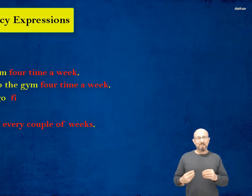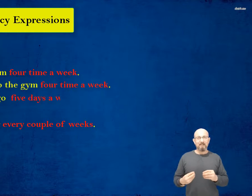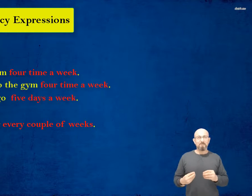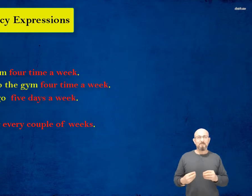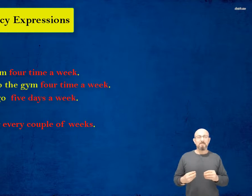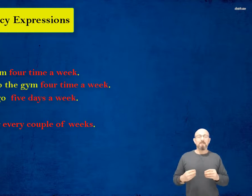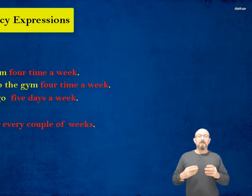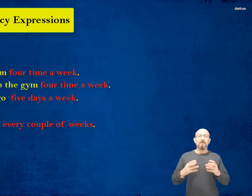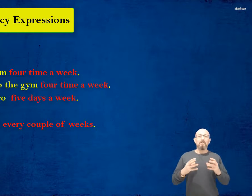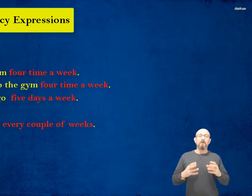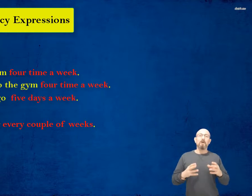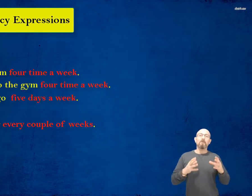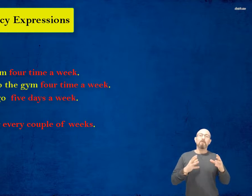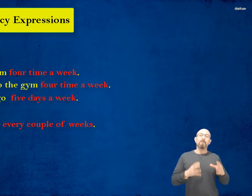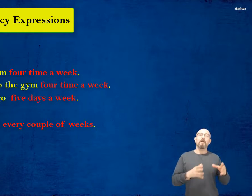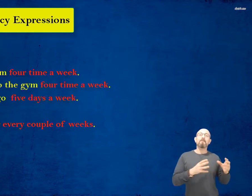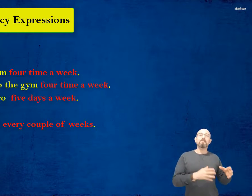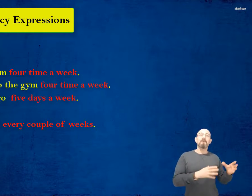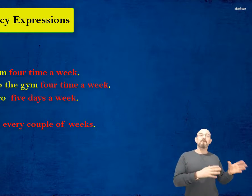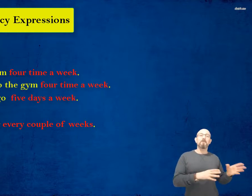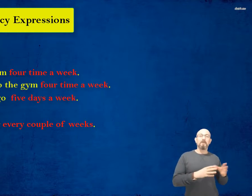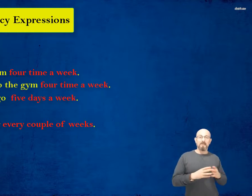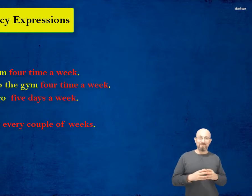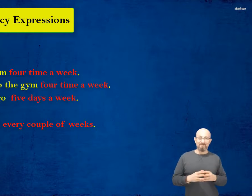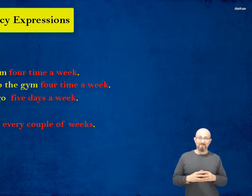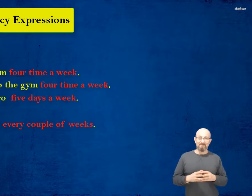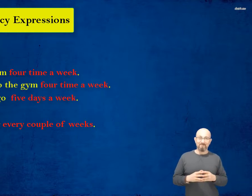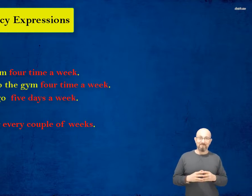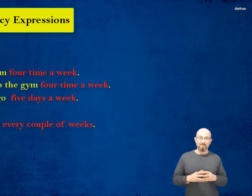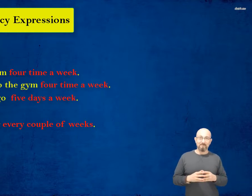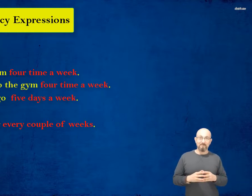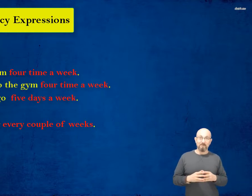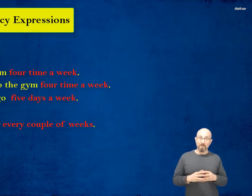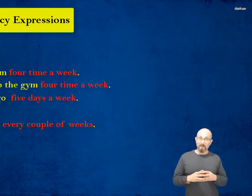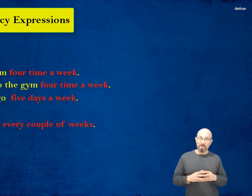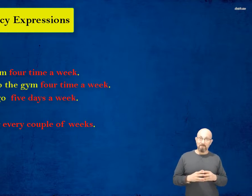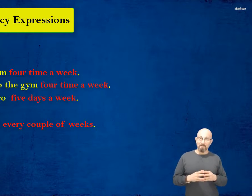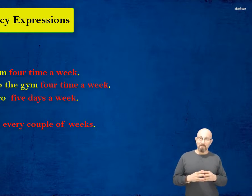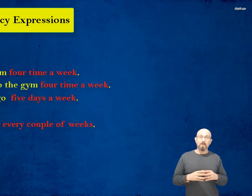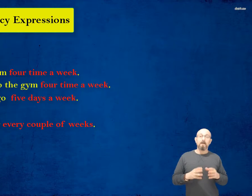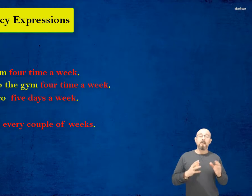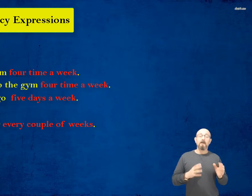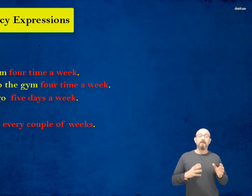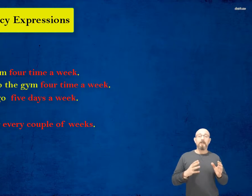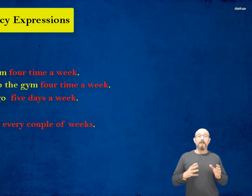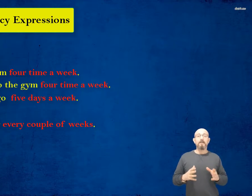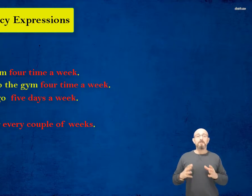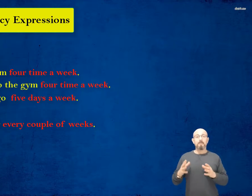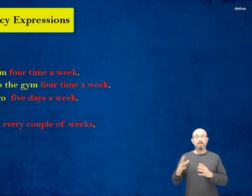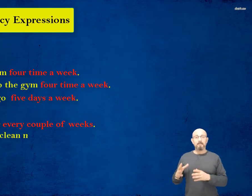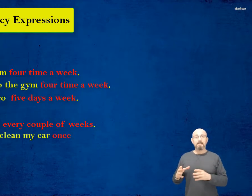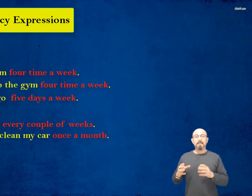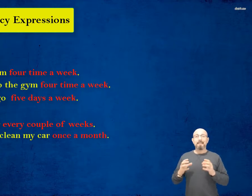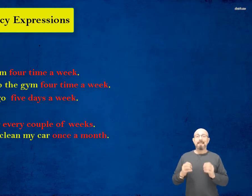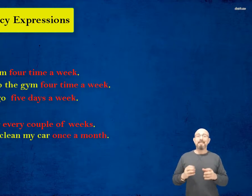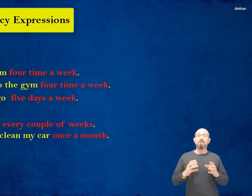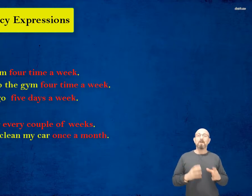go five days a week أوكي؟ I occasionally clean my